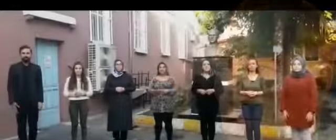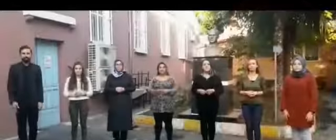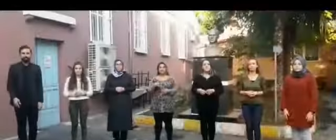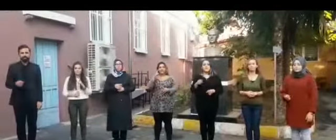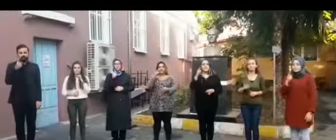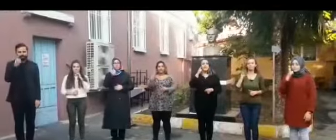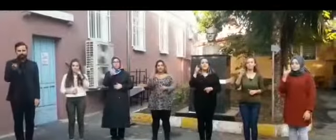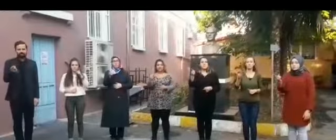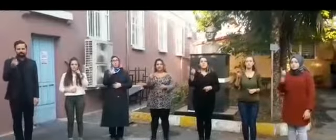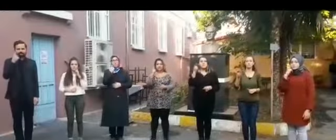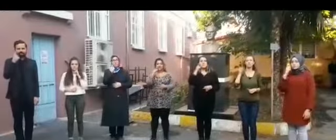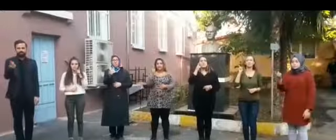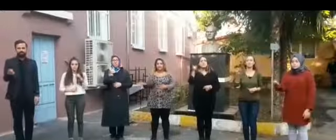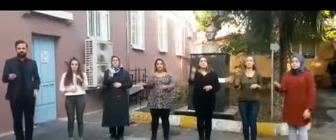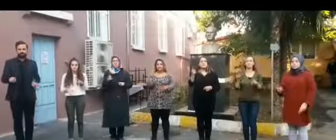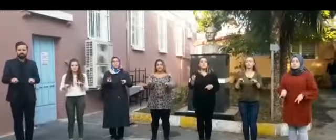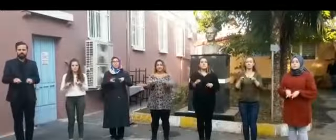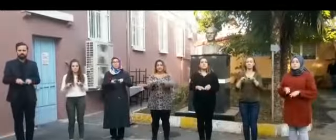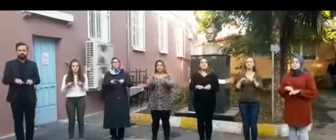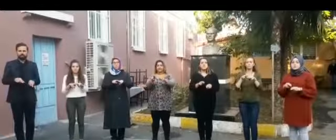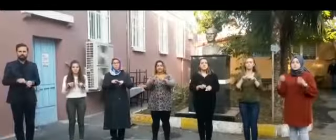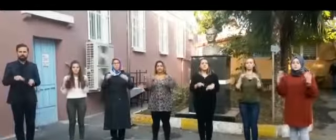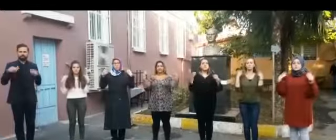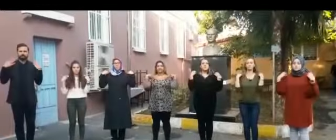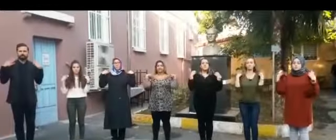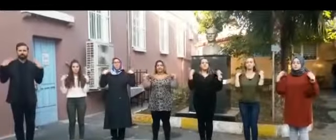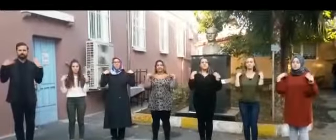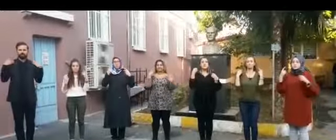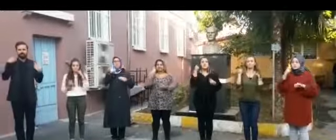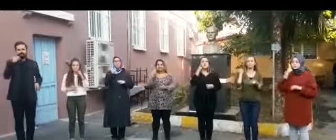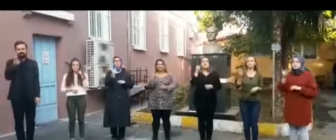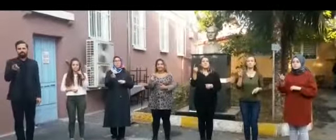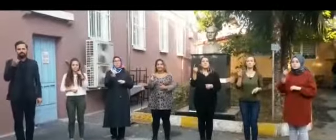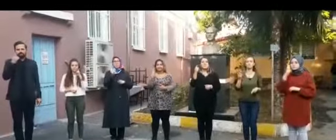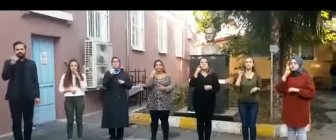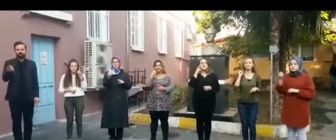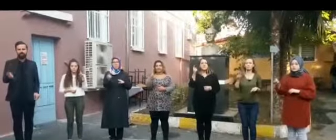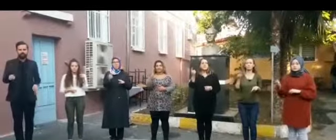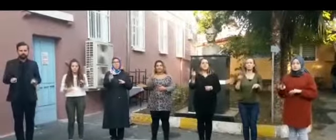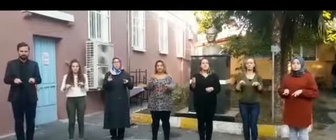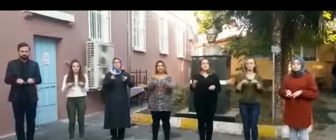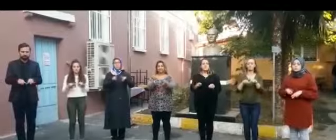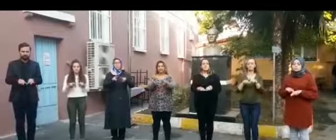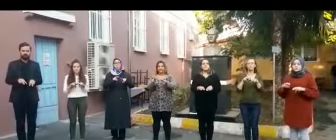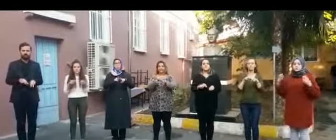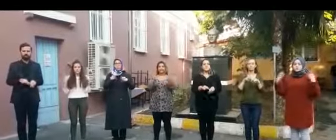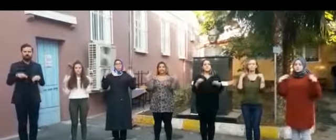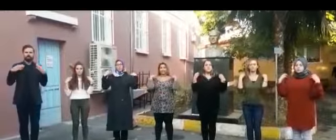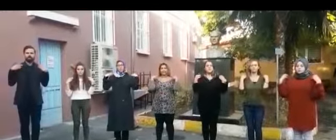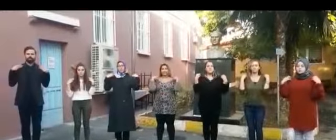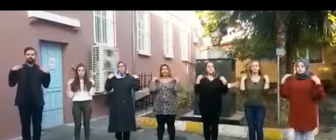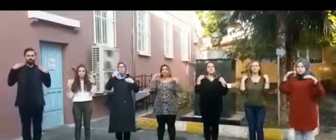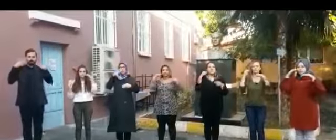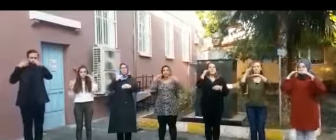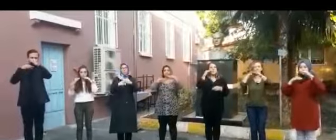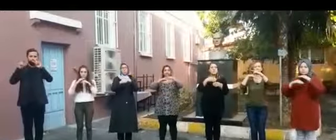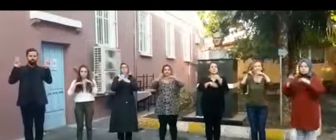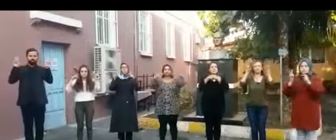Atam, atam, Mustafa Kemal Paşam Atam, atam, Mustafa Kemal Paşam Ulusu